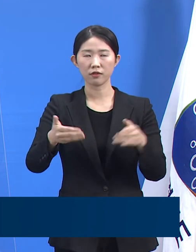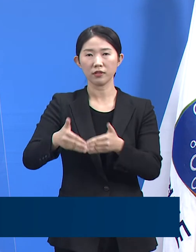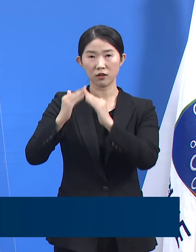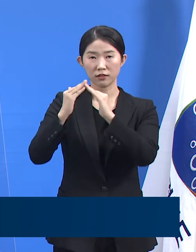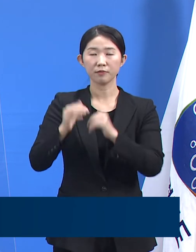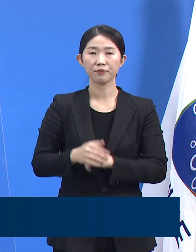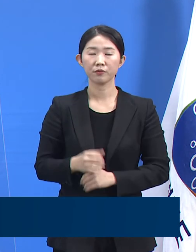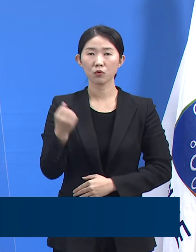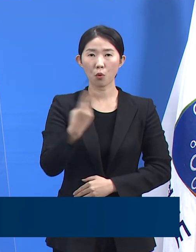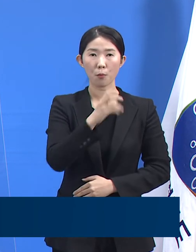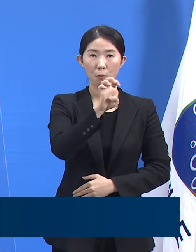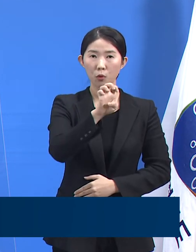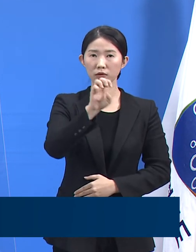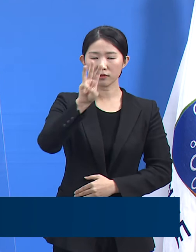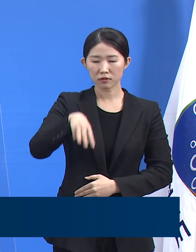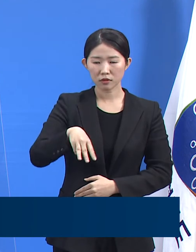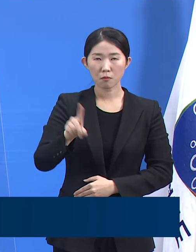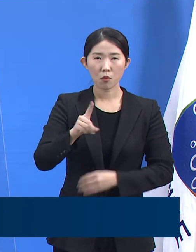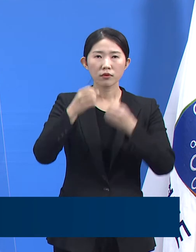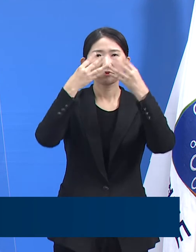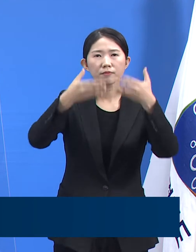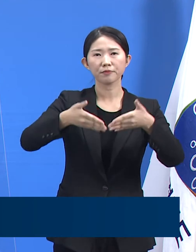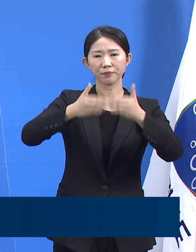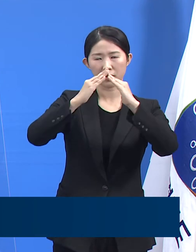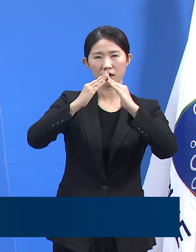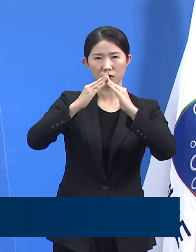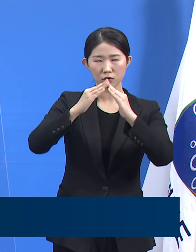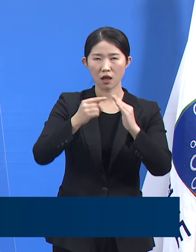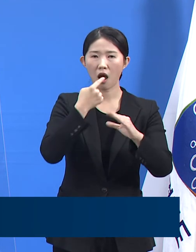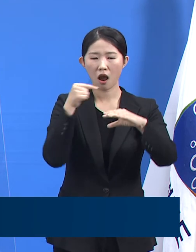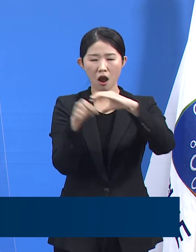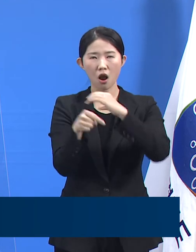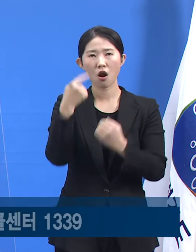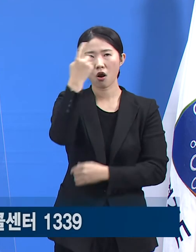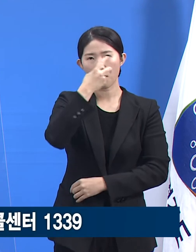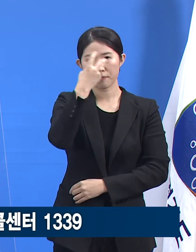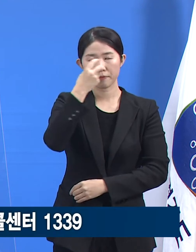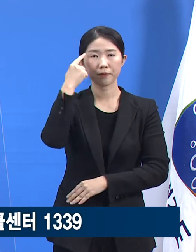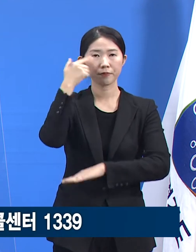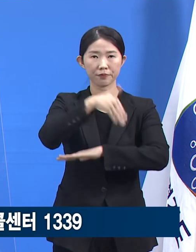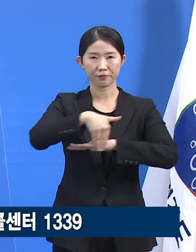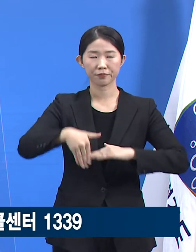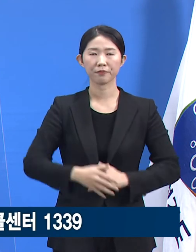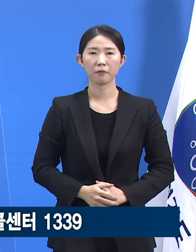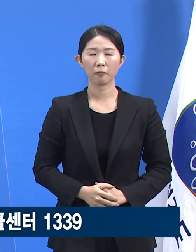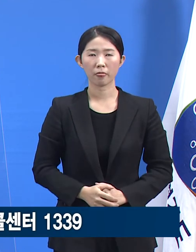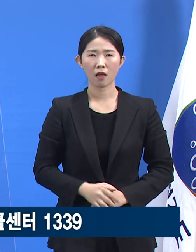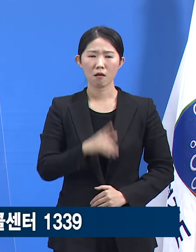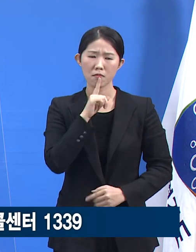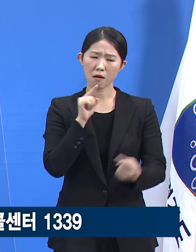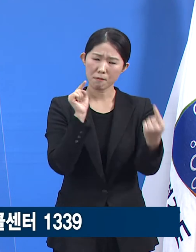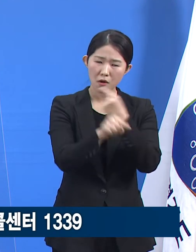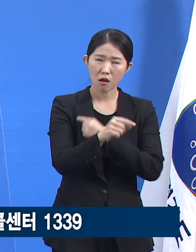포천 1개 소는 신규 설치하여 운영하게 됩니다. 통역 서비스가 필요한 외국인의 경우